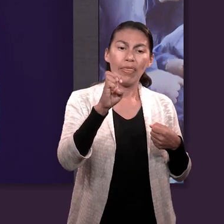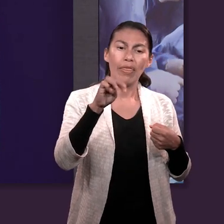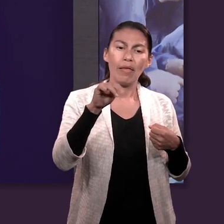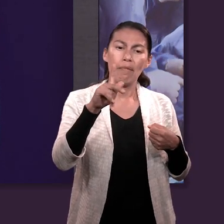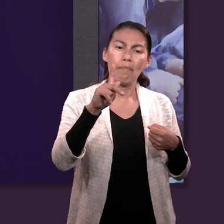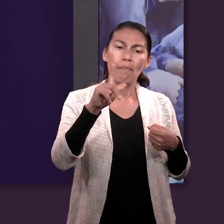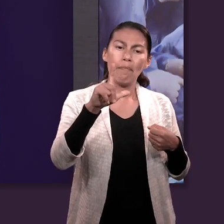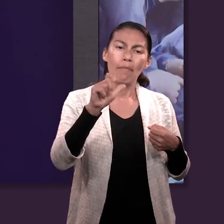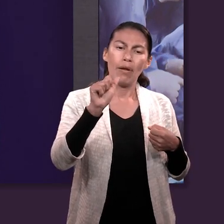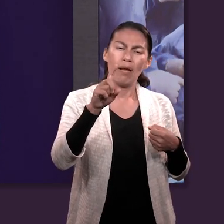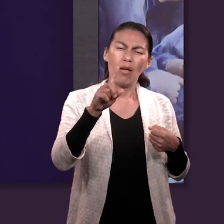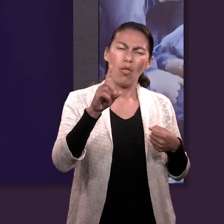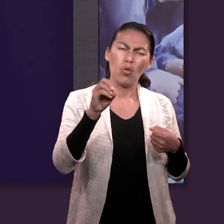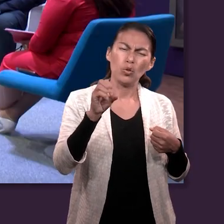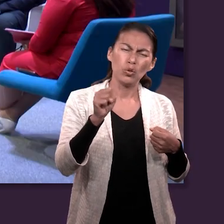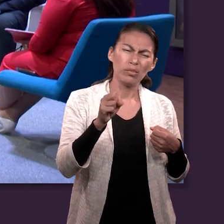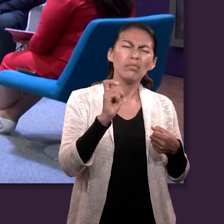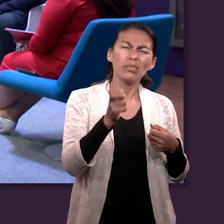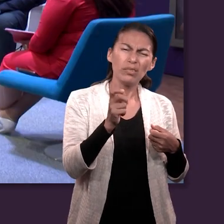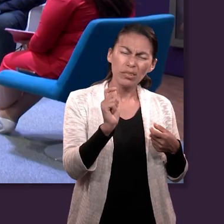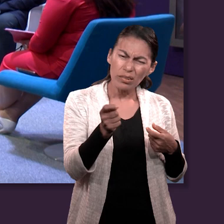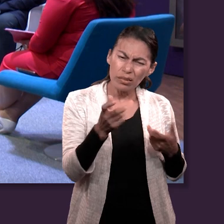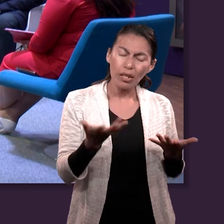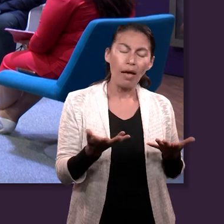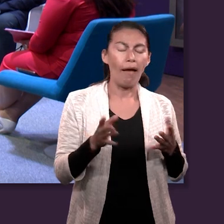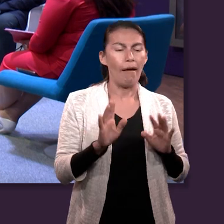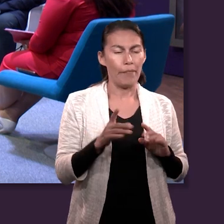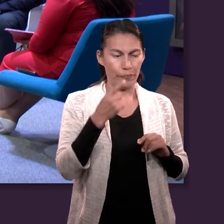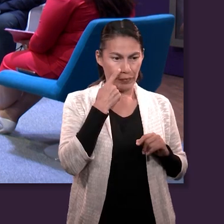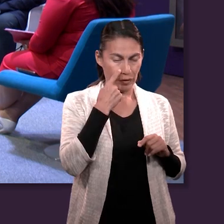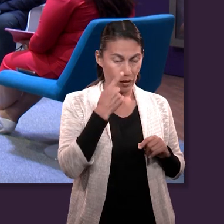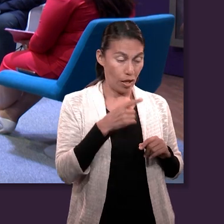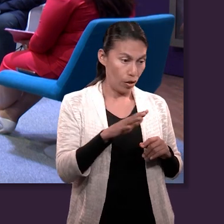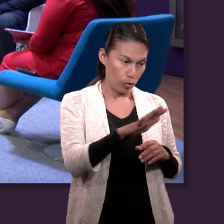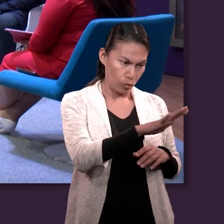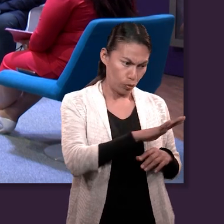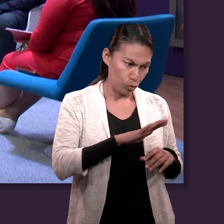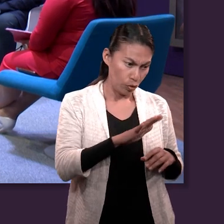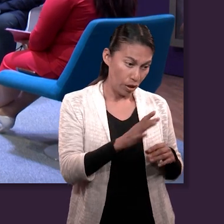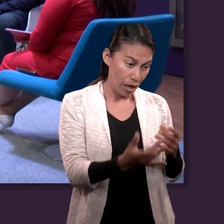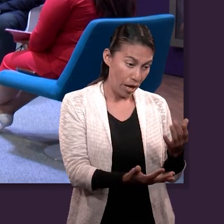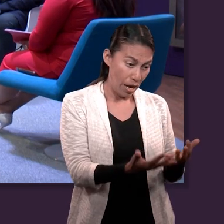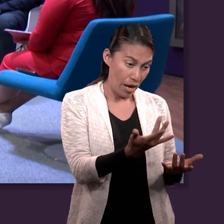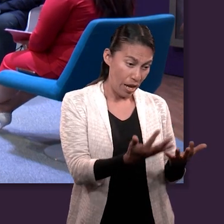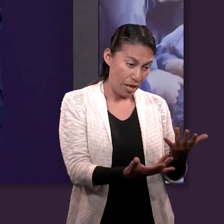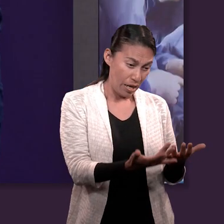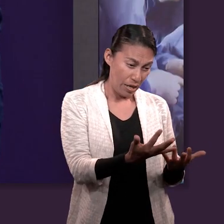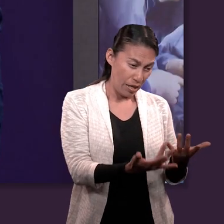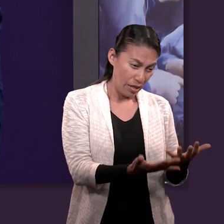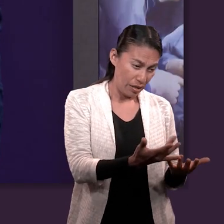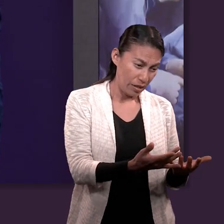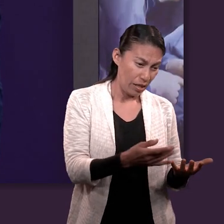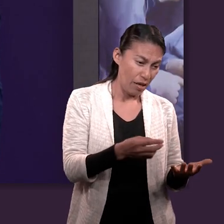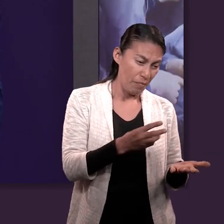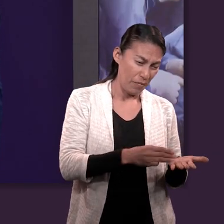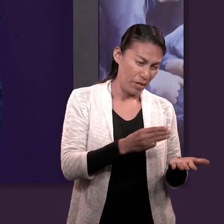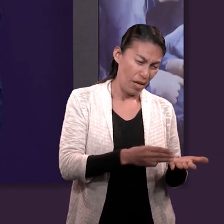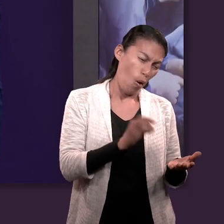por el proceso que los hace templarse, ¿no? Recordemos que cuando la persona coloca el metal para